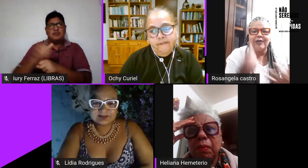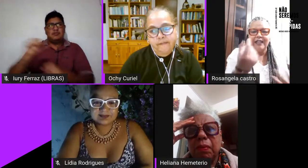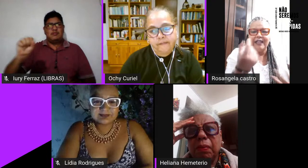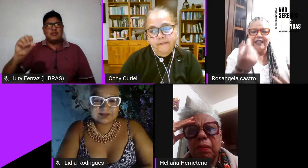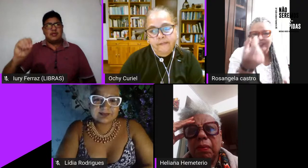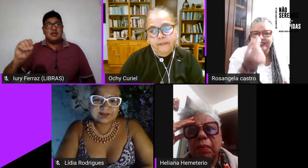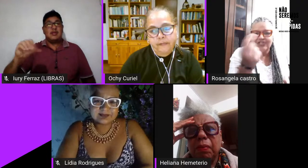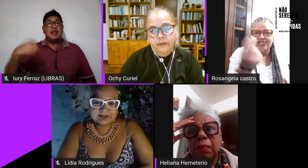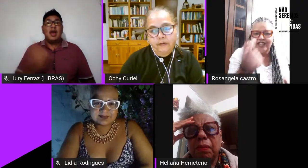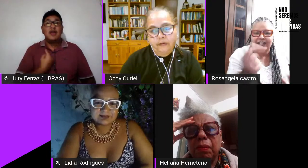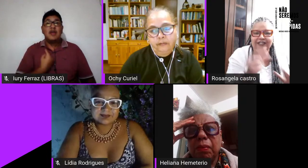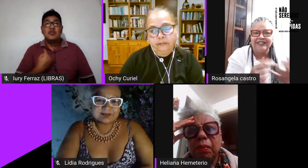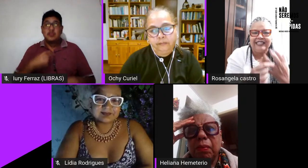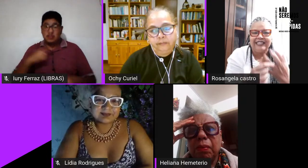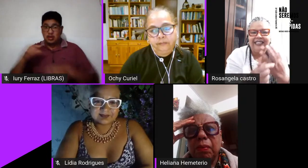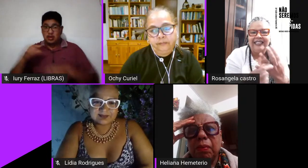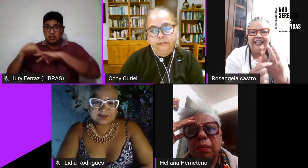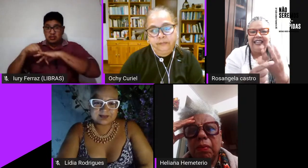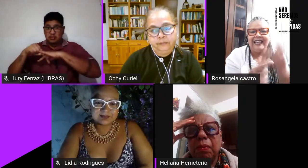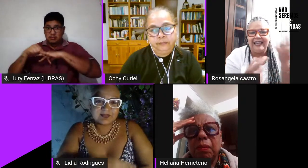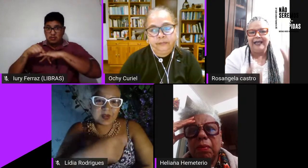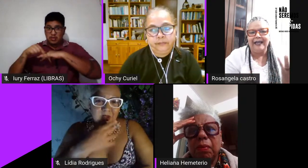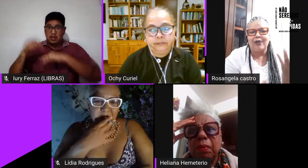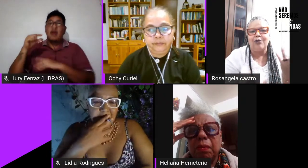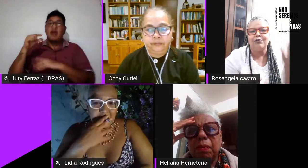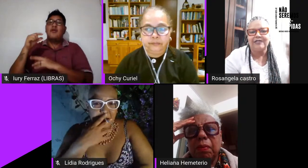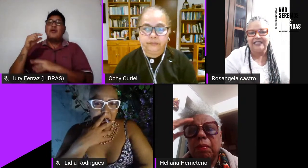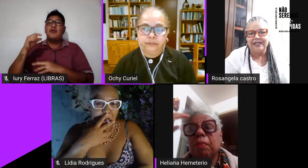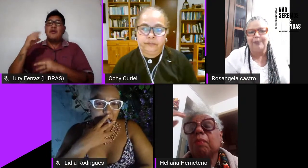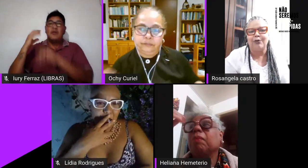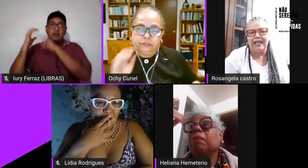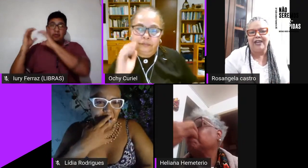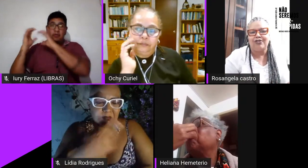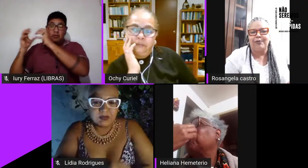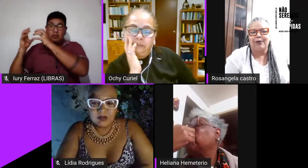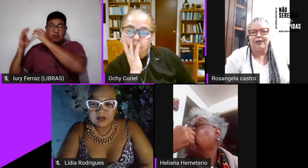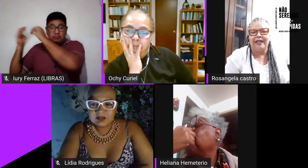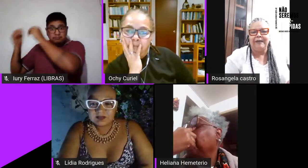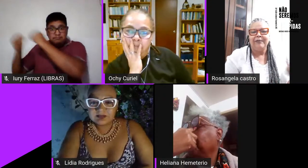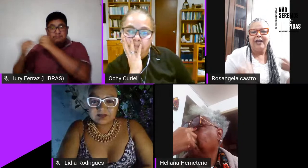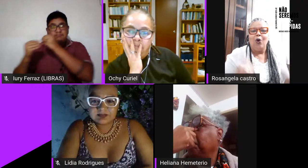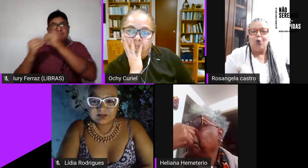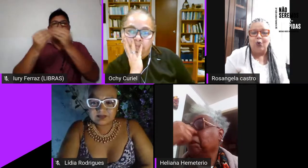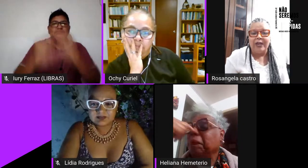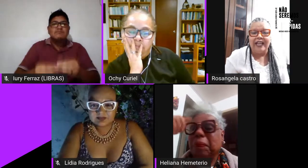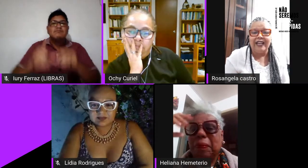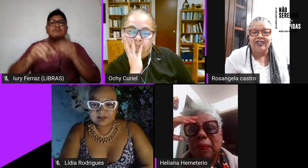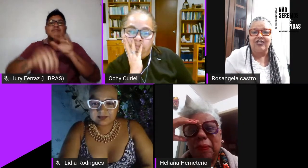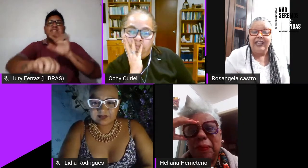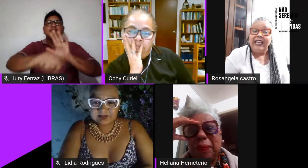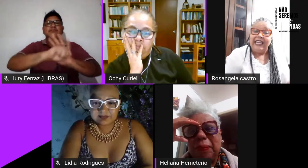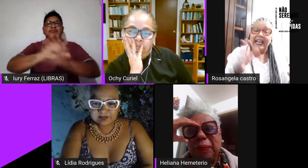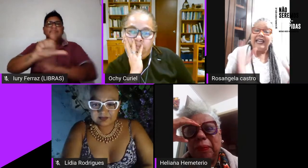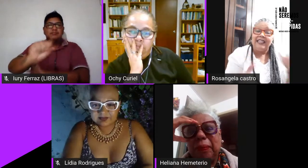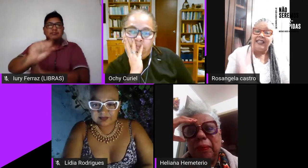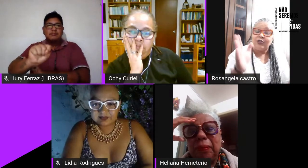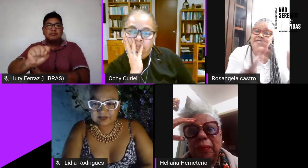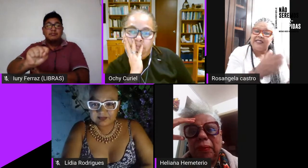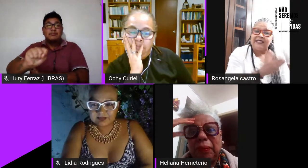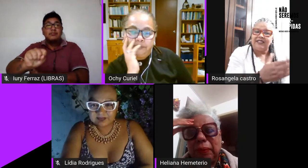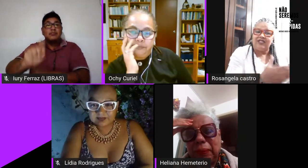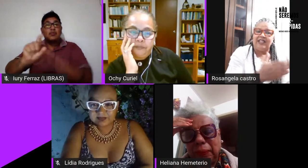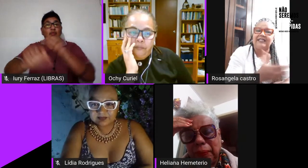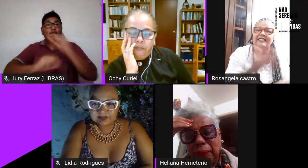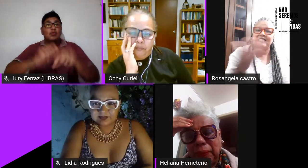traz o anel franciscano né como um símbolo lésbico né o culete e aí